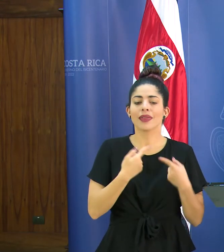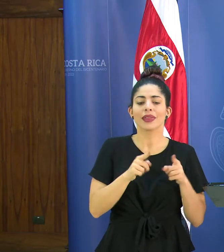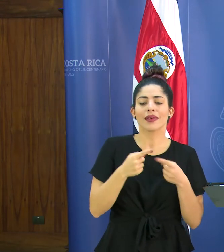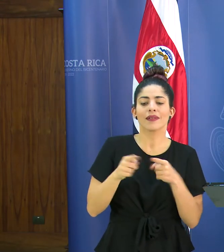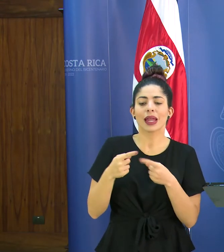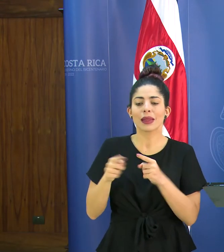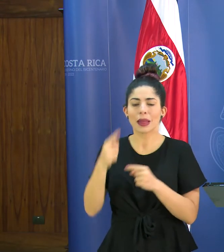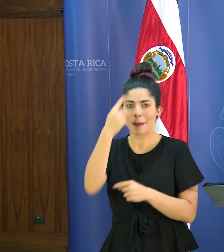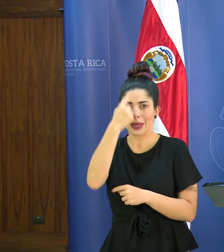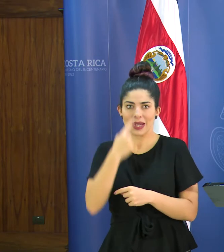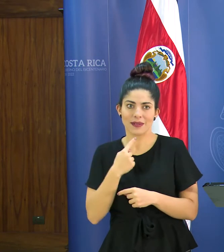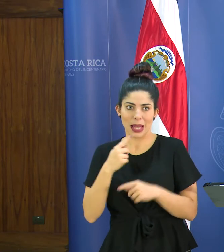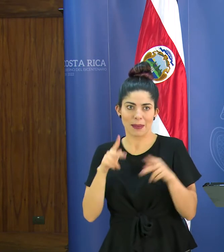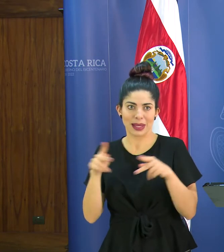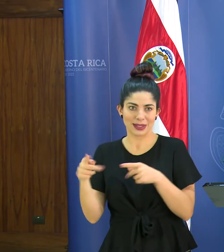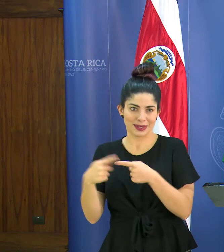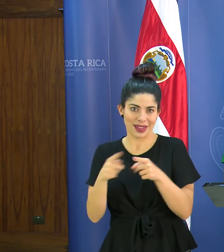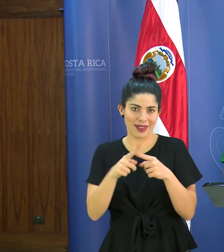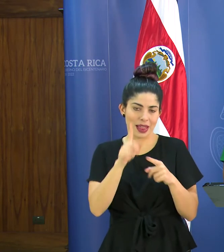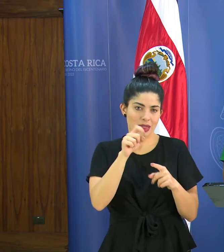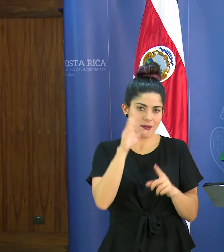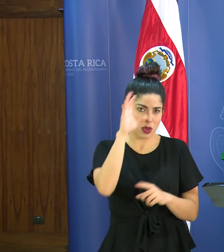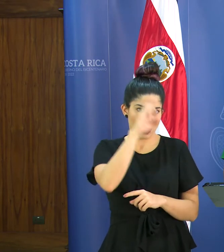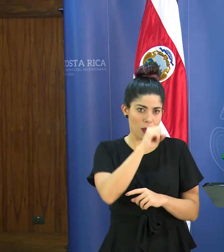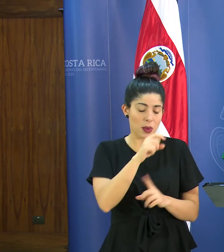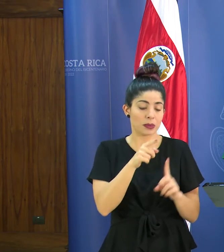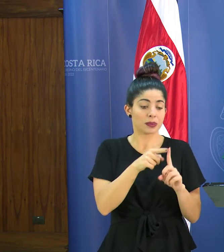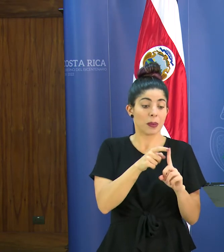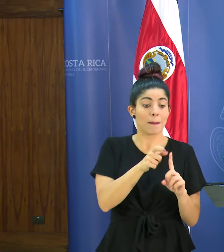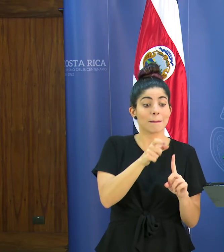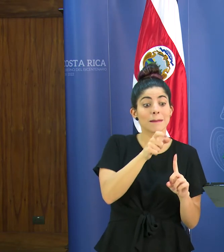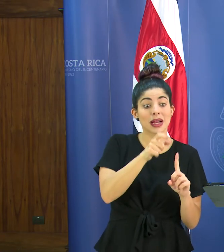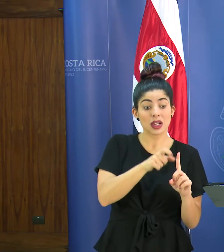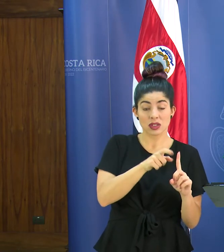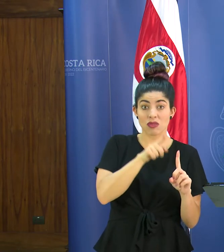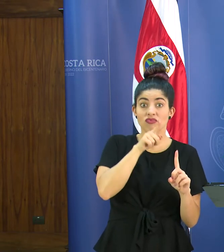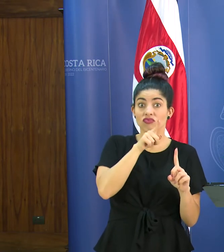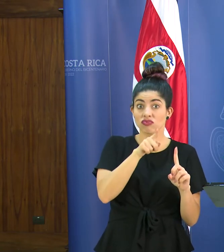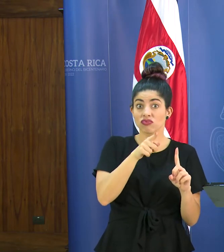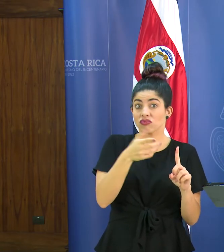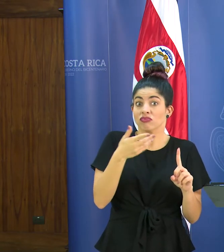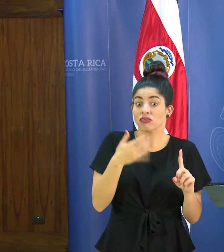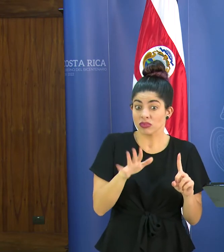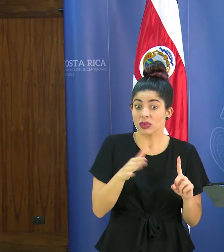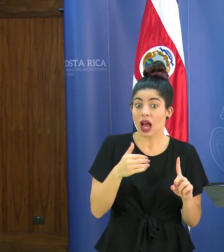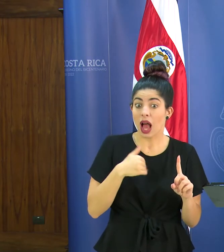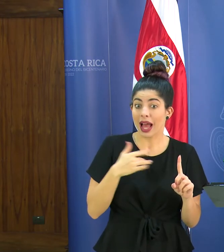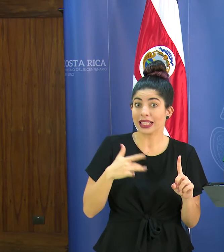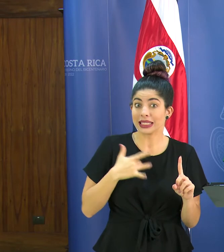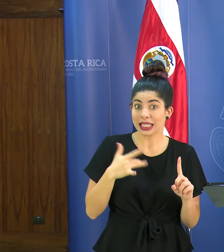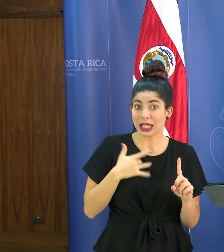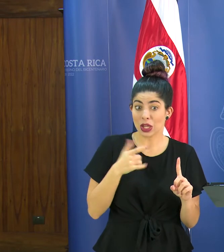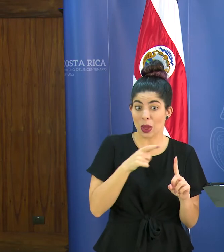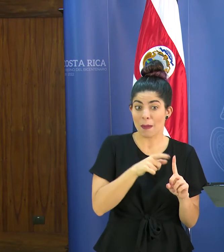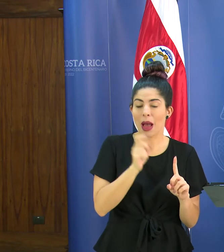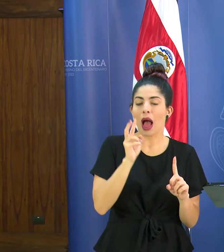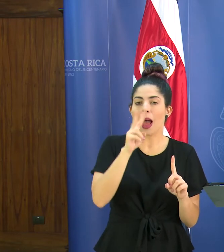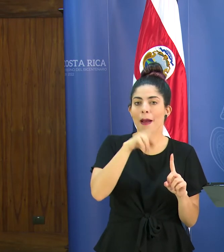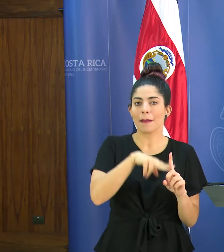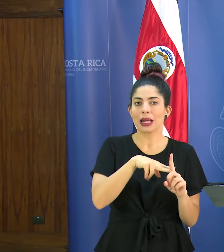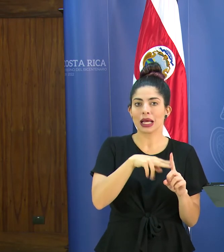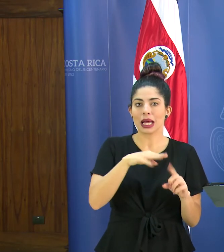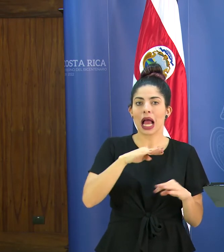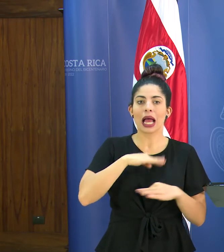perfiles de personas que tendrían que ser contempladas una es la persona que efectivamente ya tenga sintomatología donde aplicaría la incapacidad